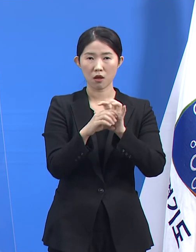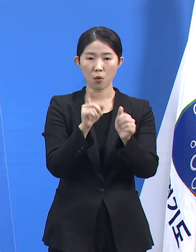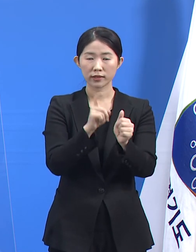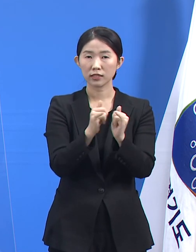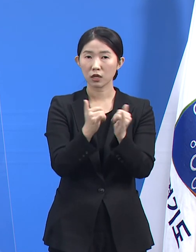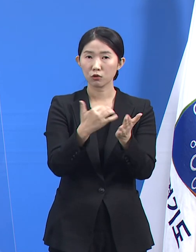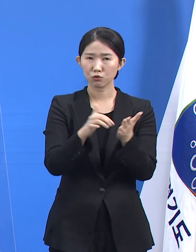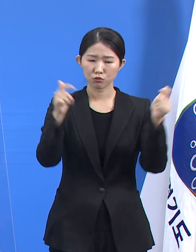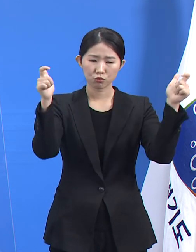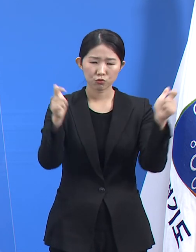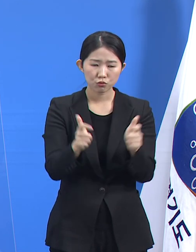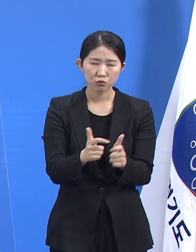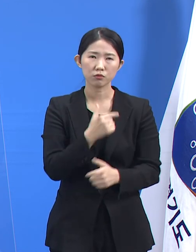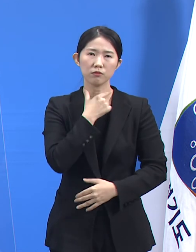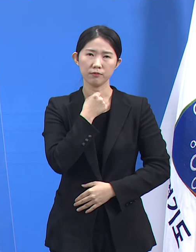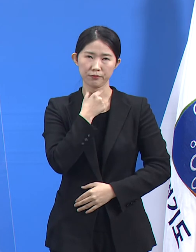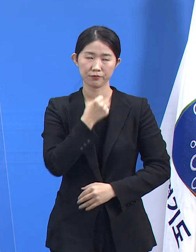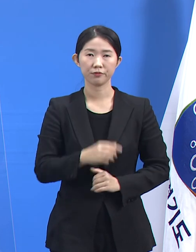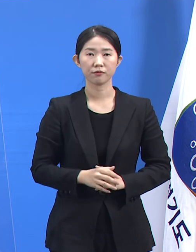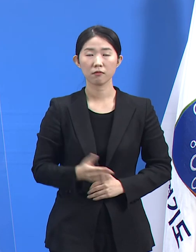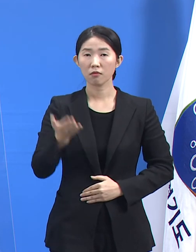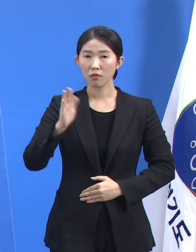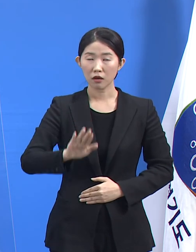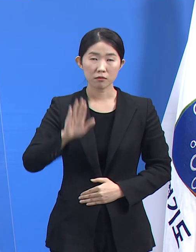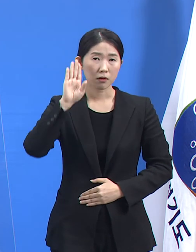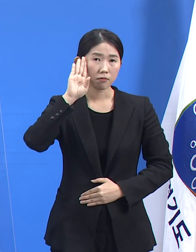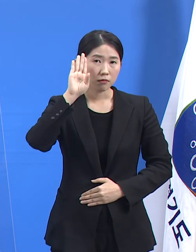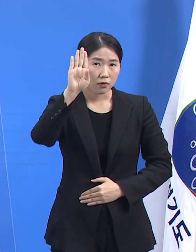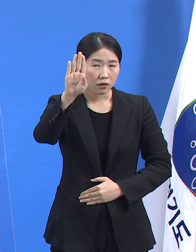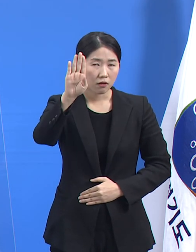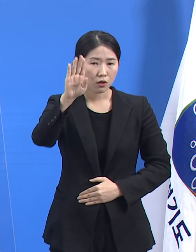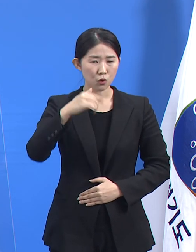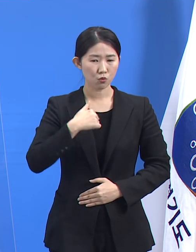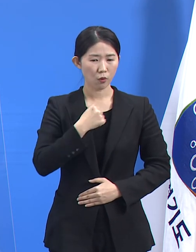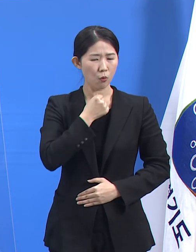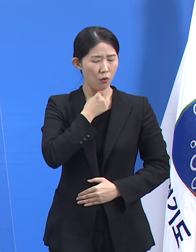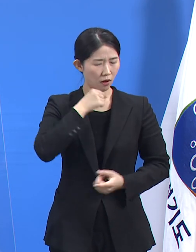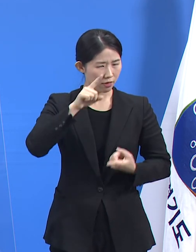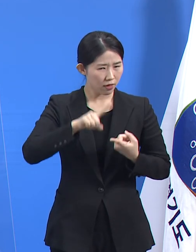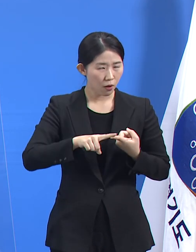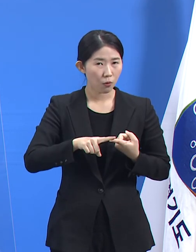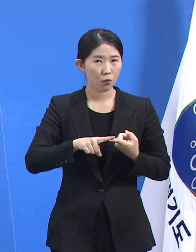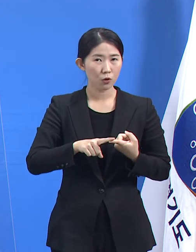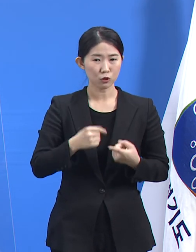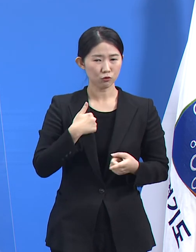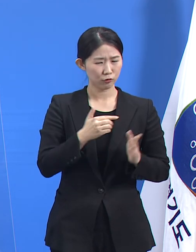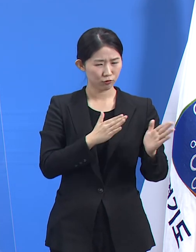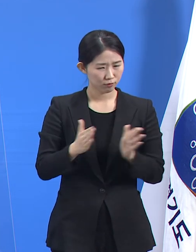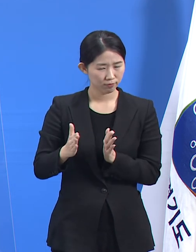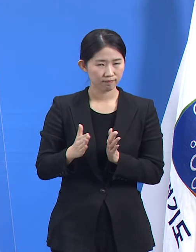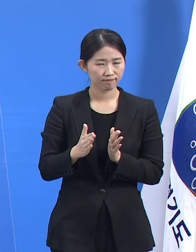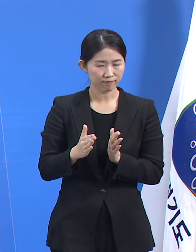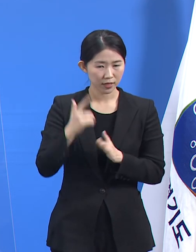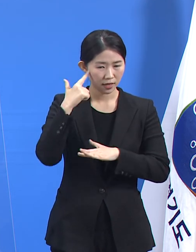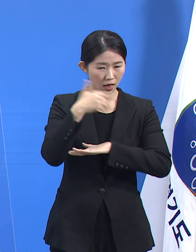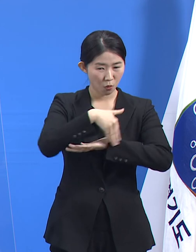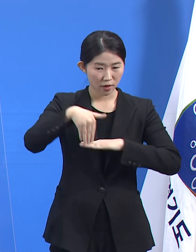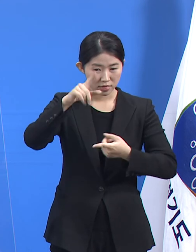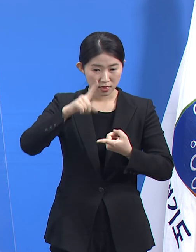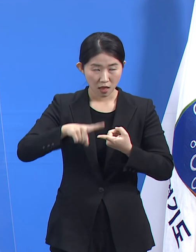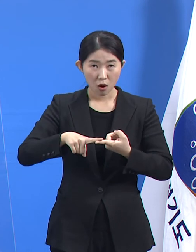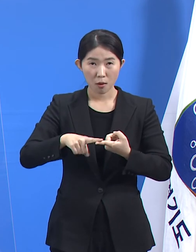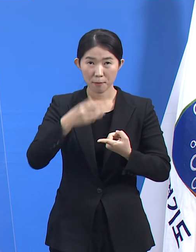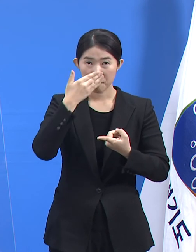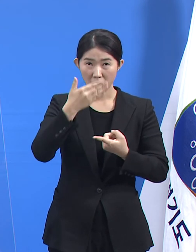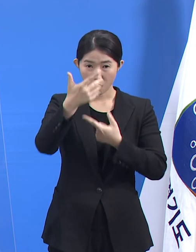소망입니다. 하지만 미래가 반드시 소망한 대로 혹은 준비했던 대로 되지 않음도 잘 알고 있습니다.